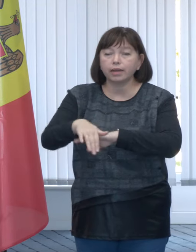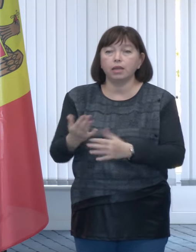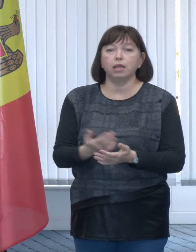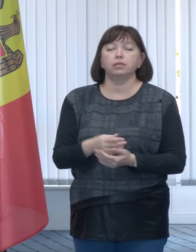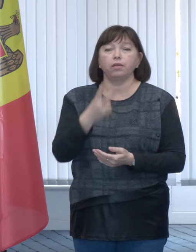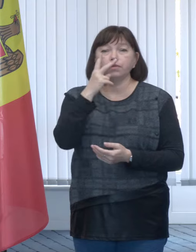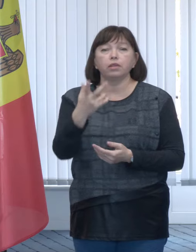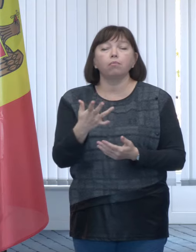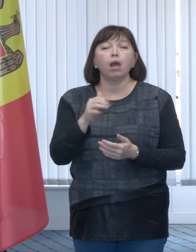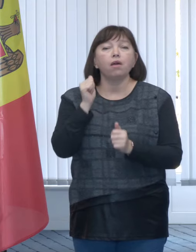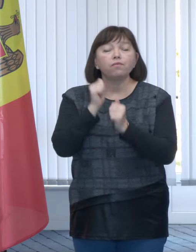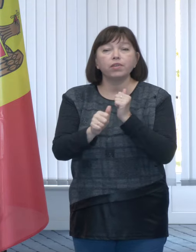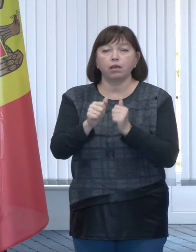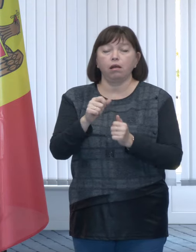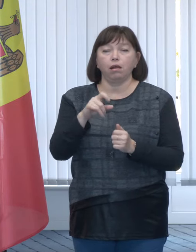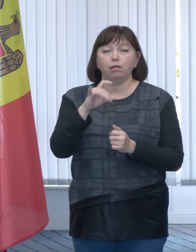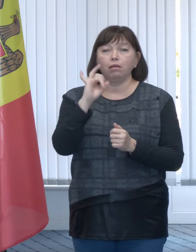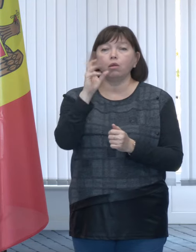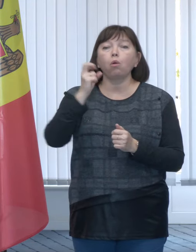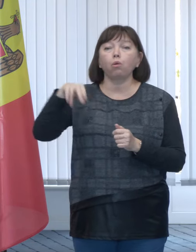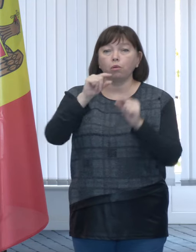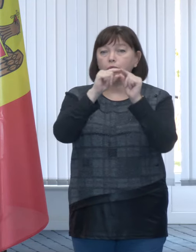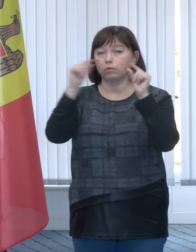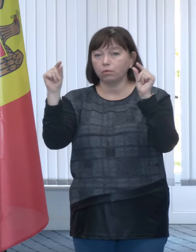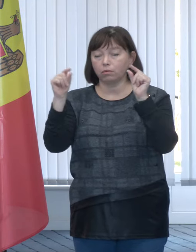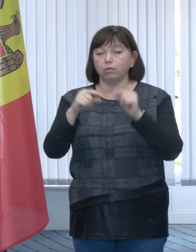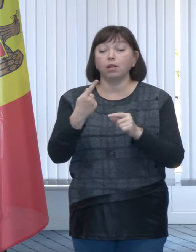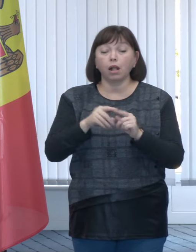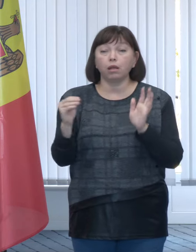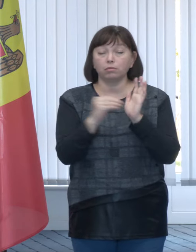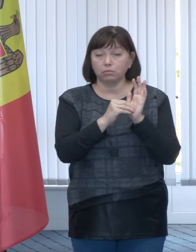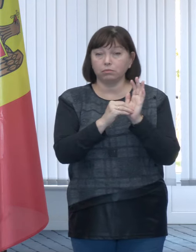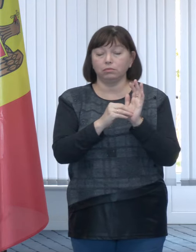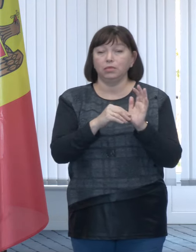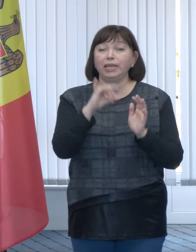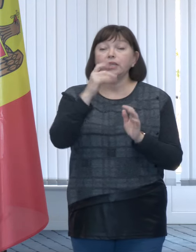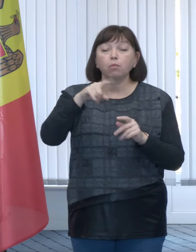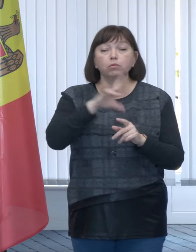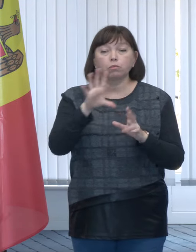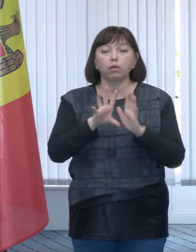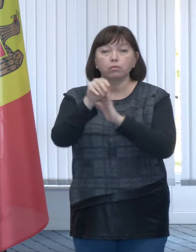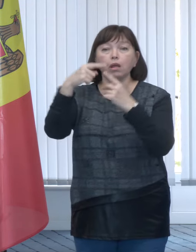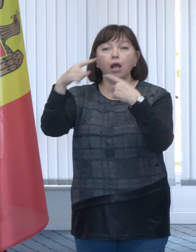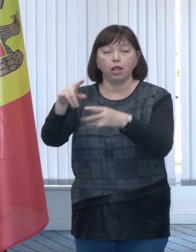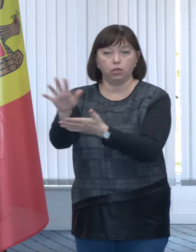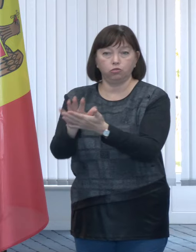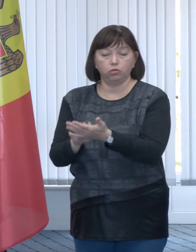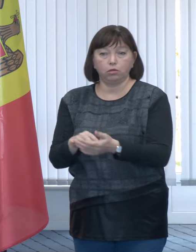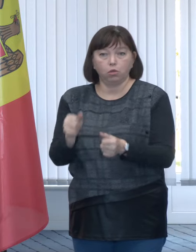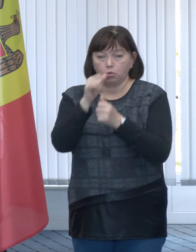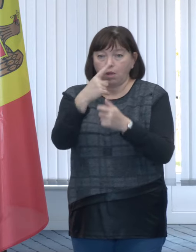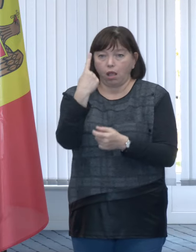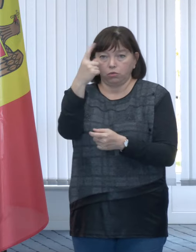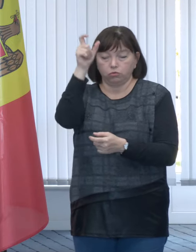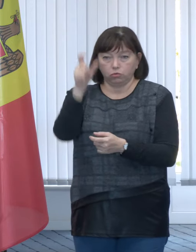Vedem că fiecare IDNP indicat în cerere să nu figureze și în alte cereri. Pentru că nu poate